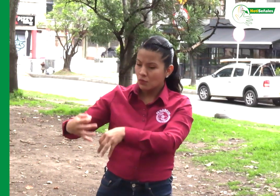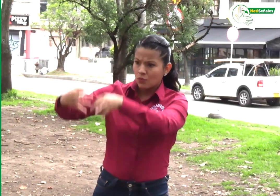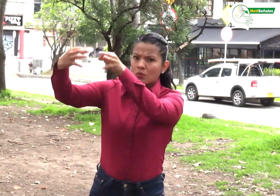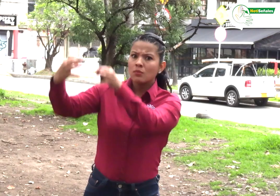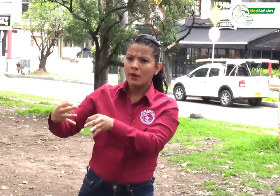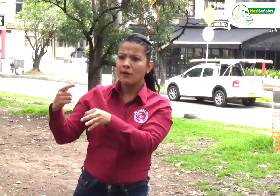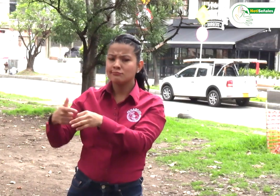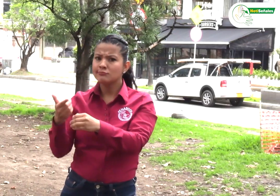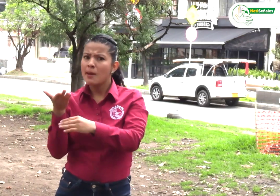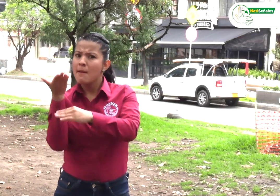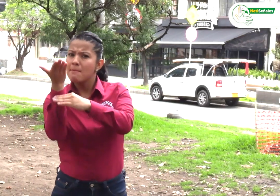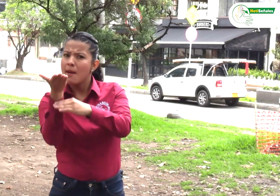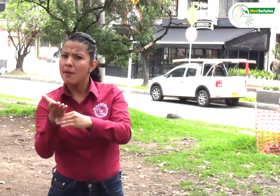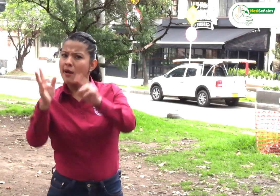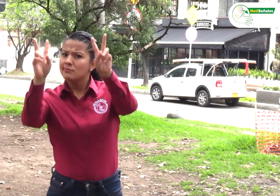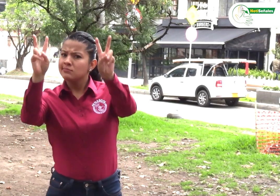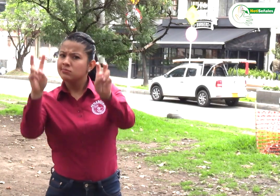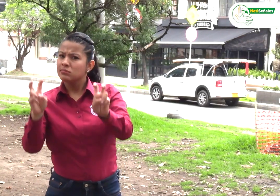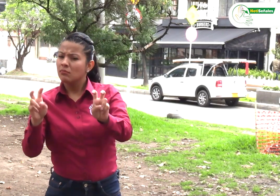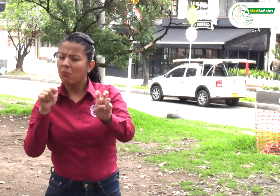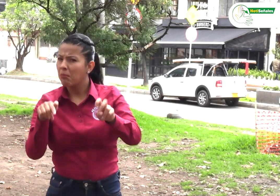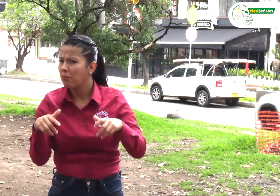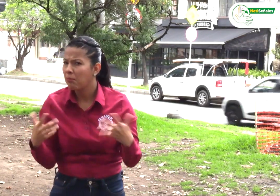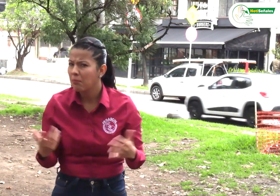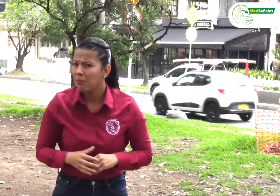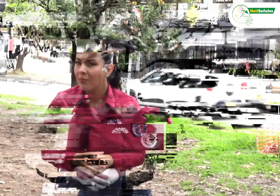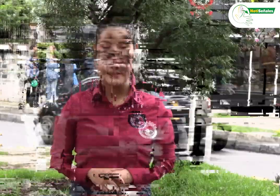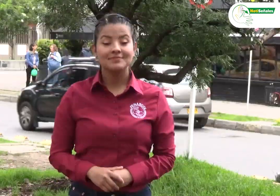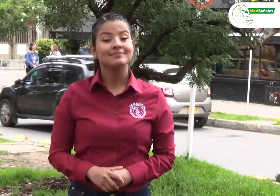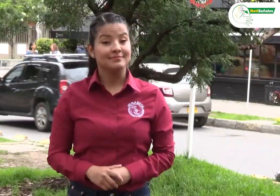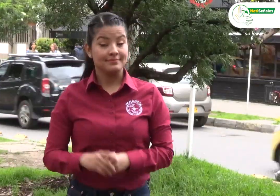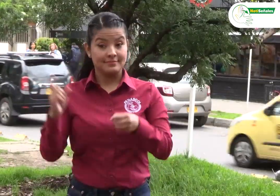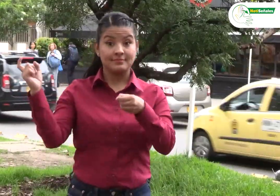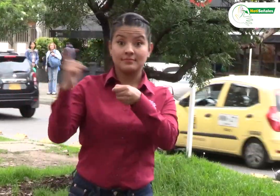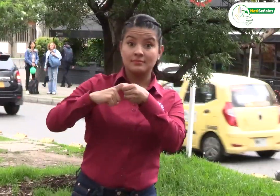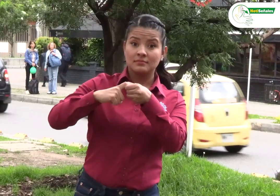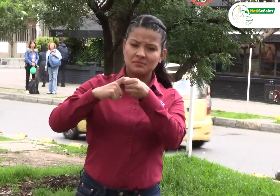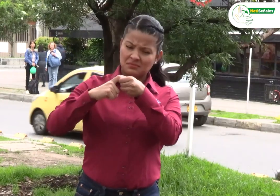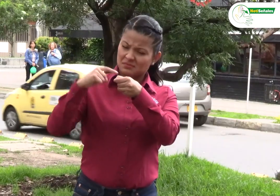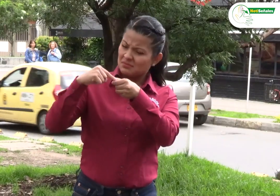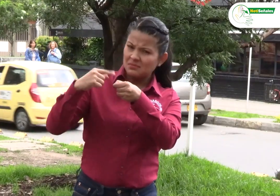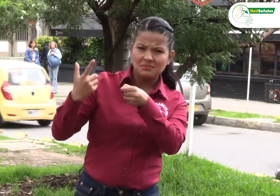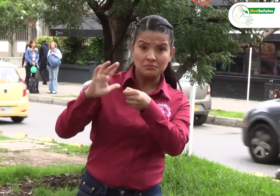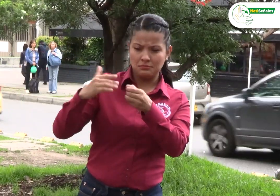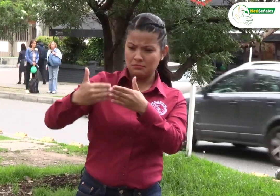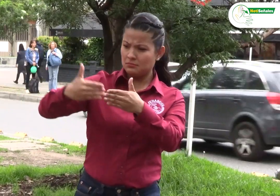En esta asamblea se abordaron diferentes temas. El registro oficial de la RIADIS,